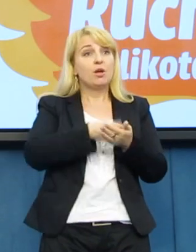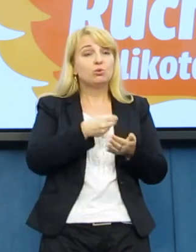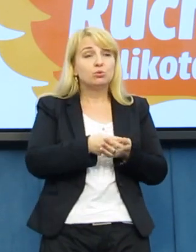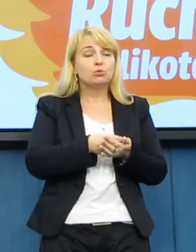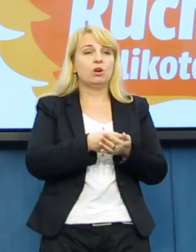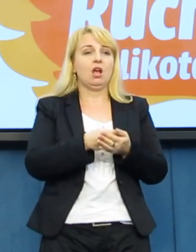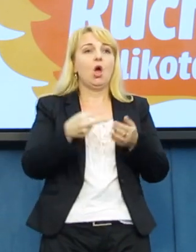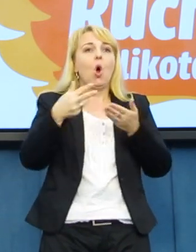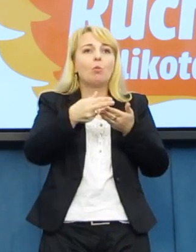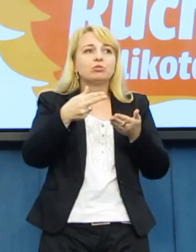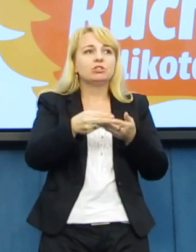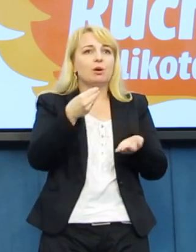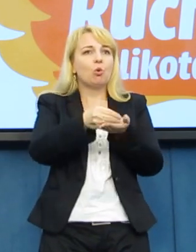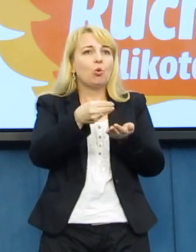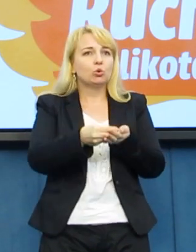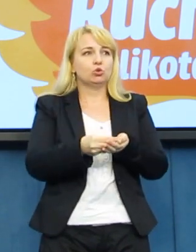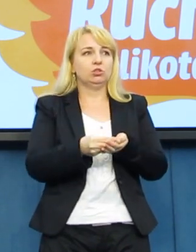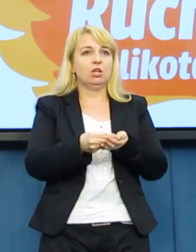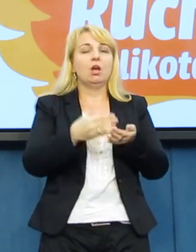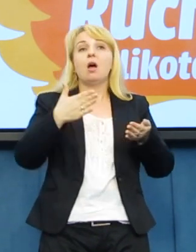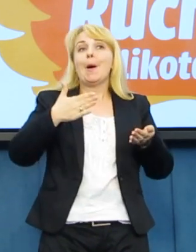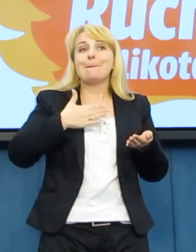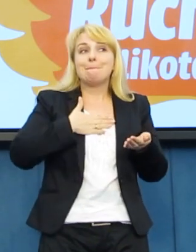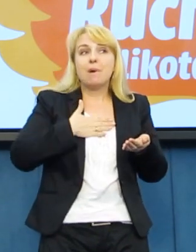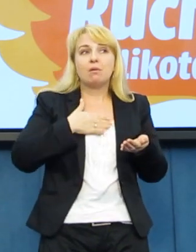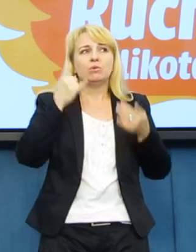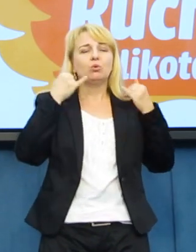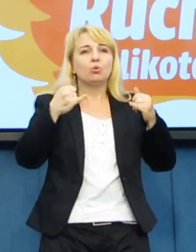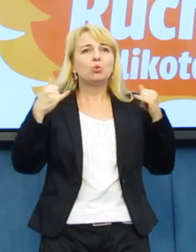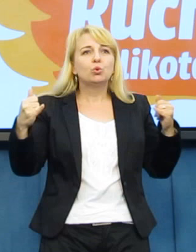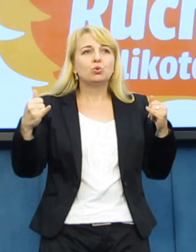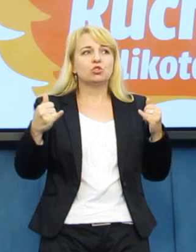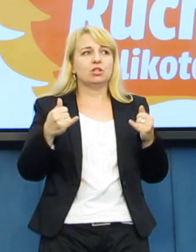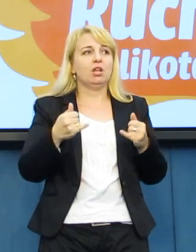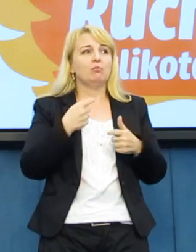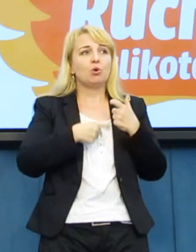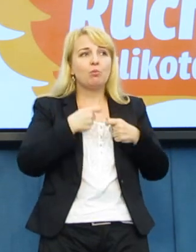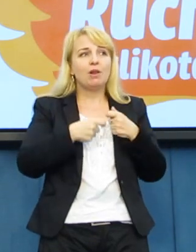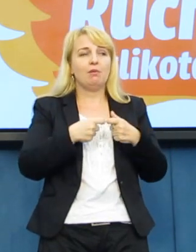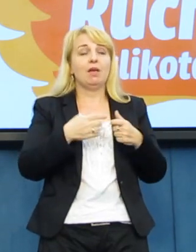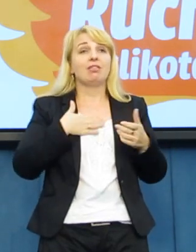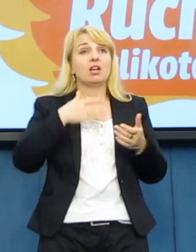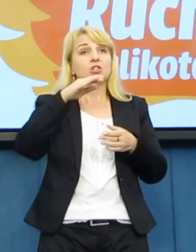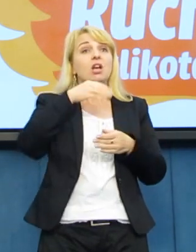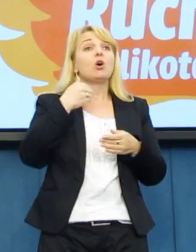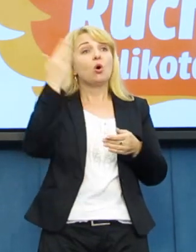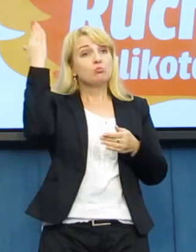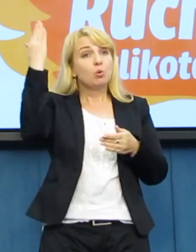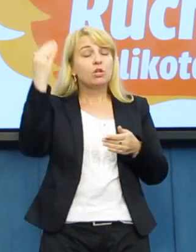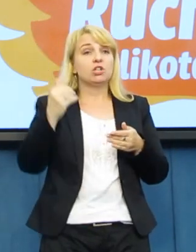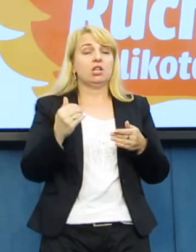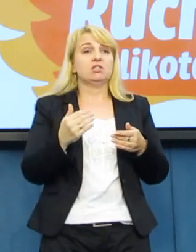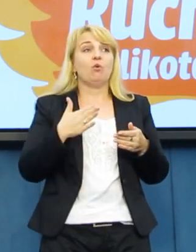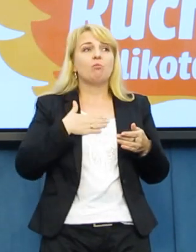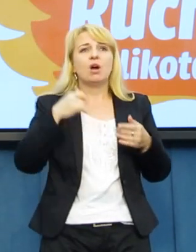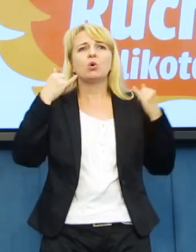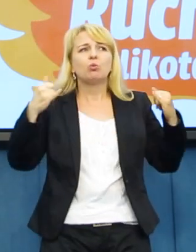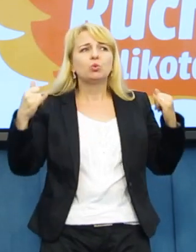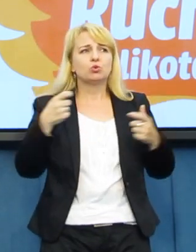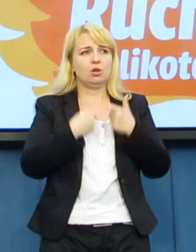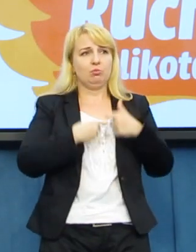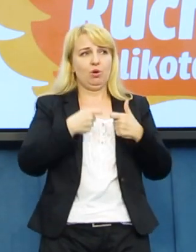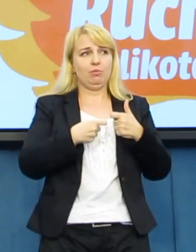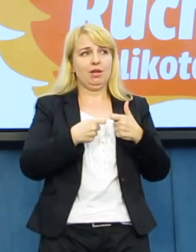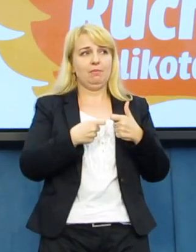kosztów, borykania się ufnego naszego kochanego społeczeństwa z najróżniejszymi